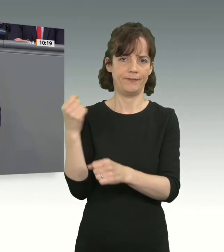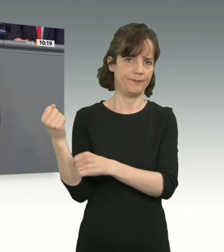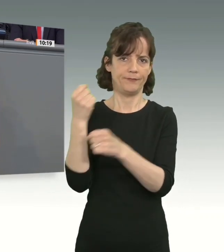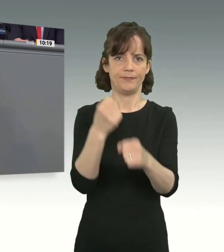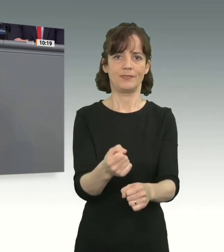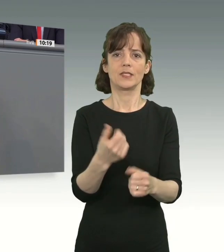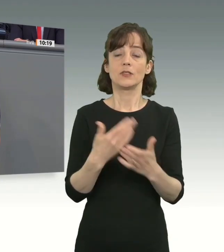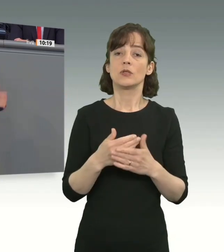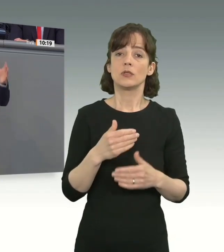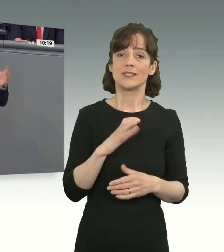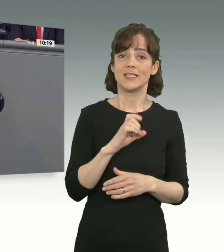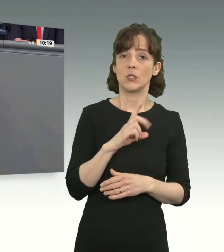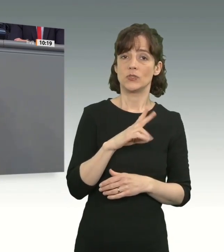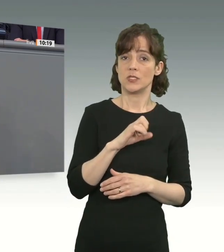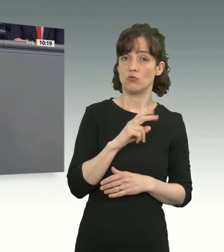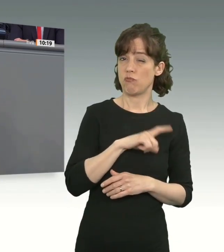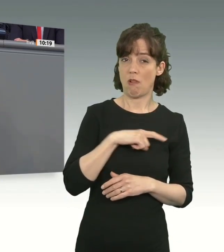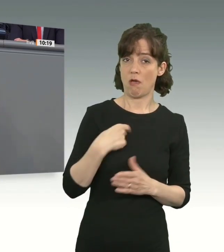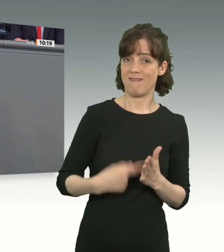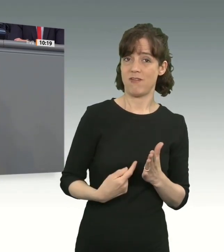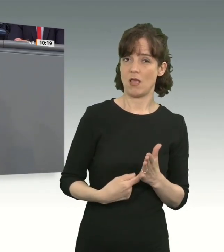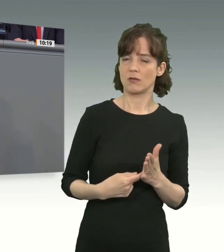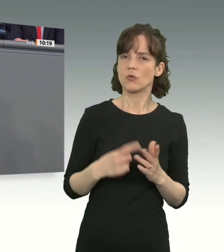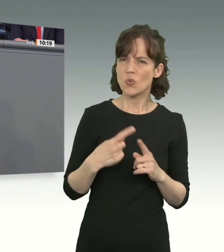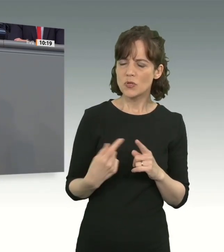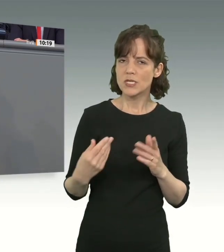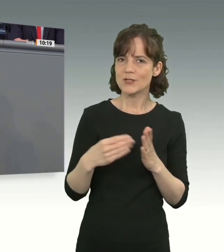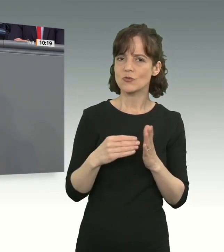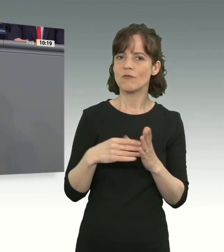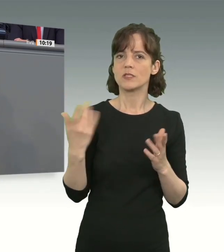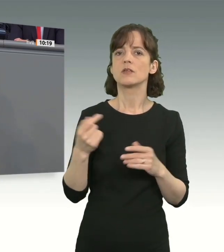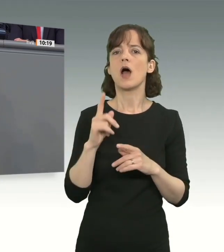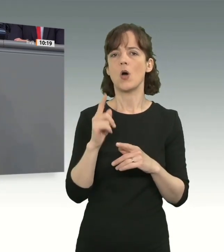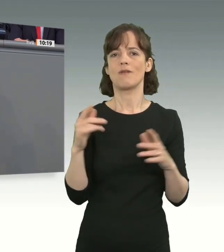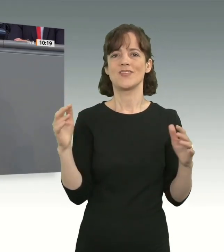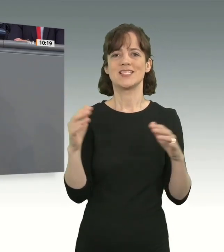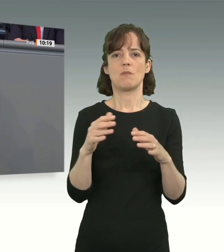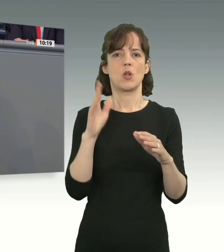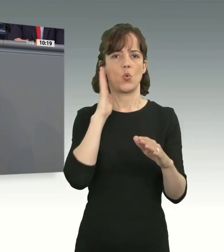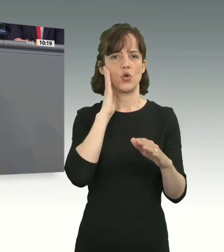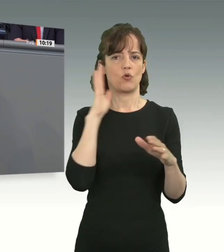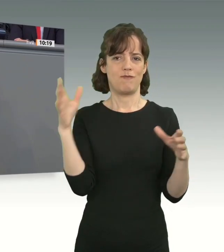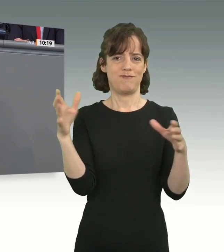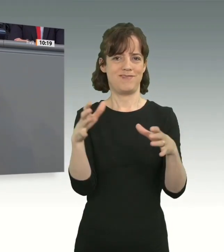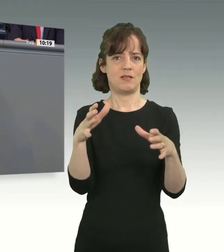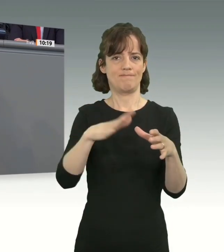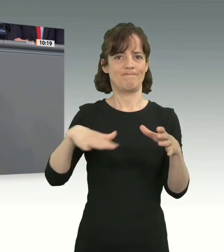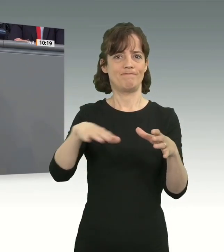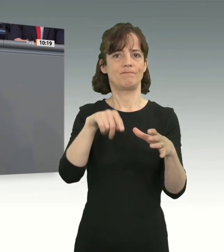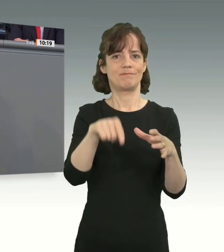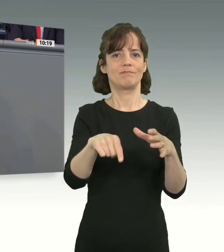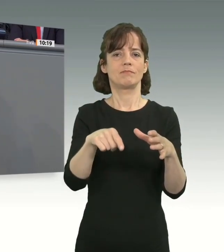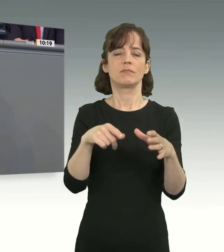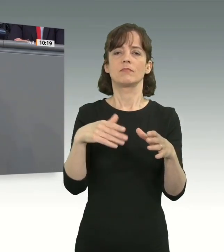seit langem fordert. Und man soll, oh Wunter, auch in Sammelunterkünften bei der Abschiebung Räumlichkeiten